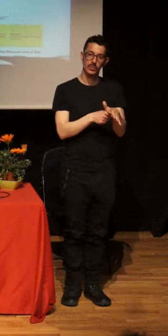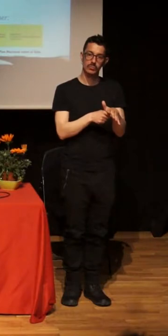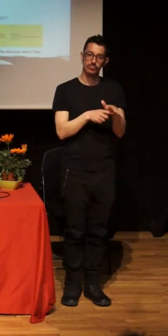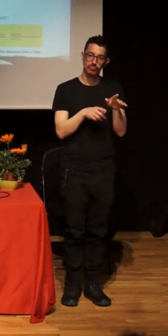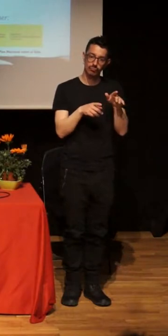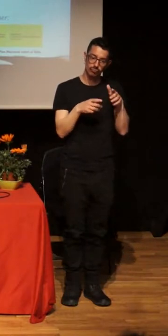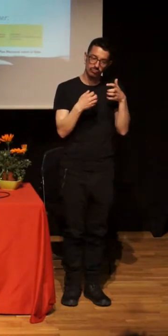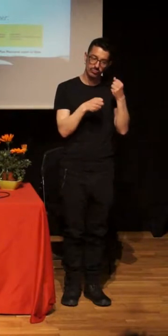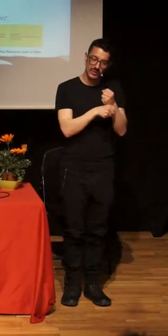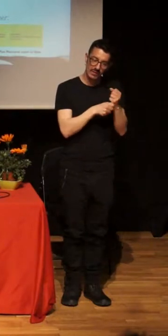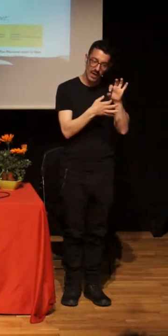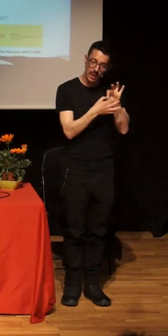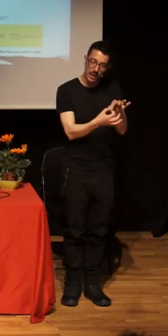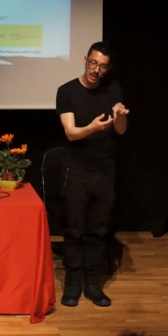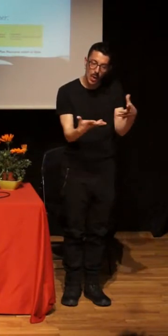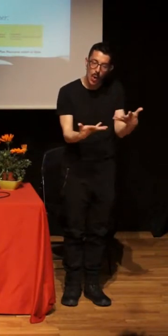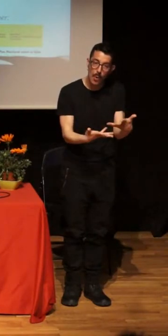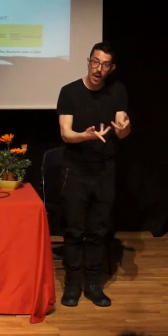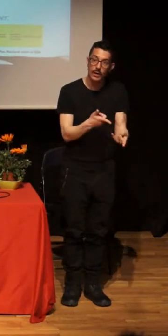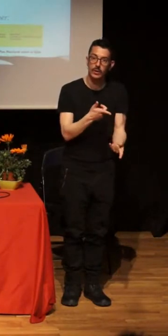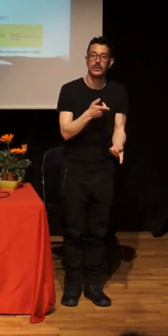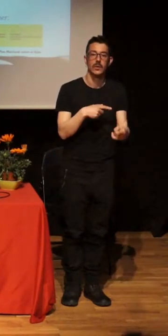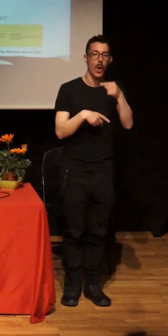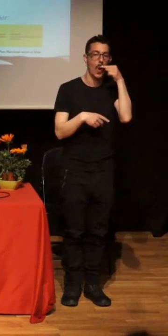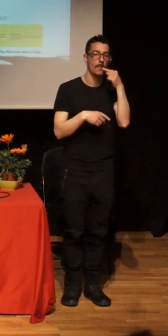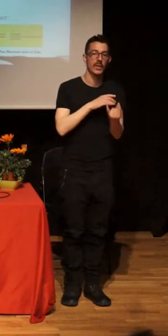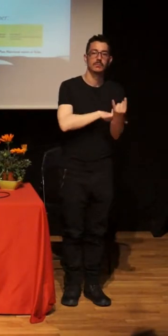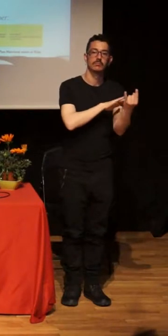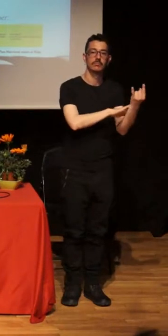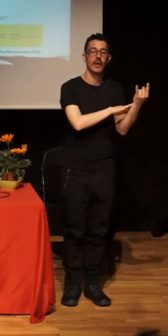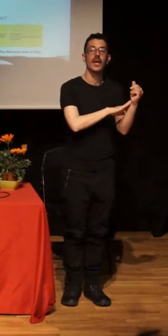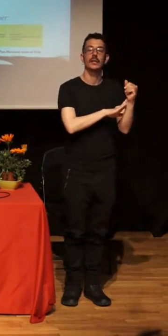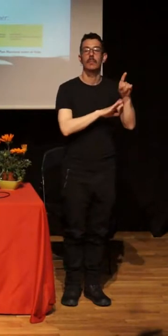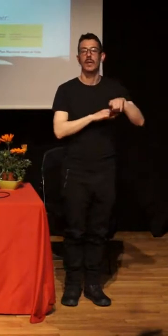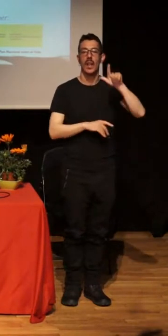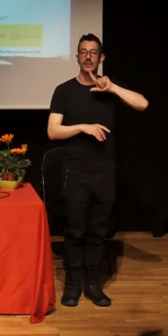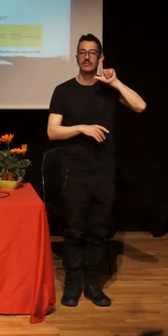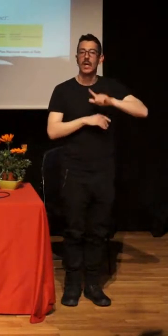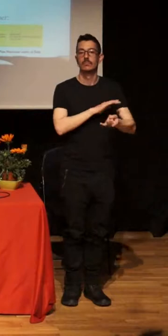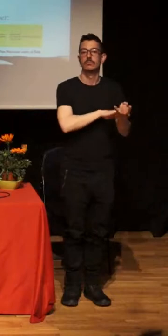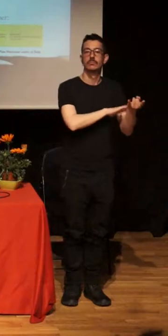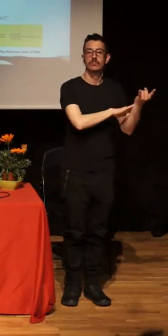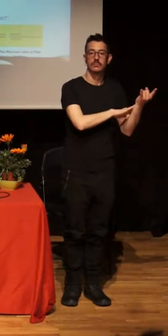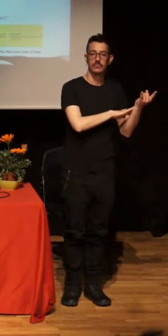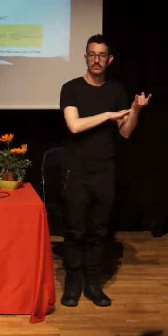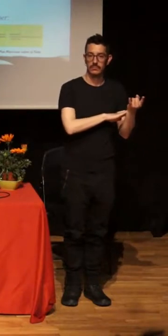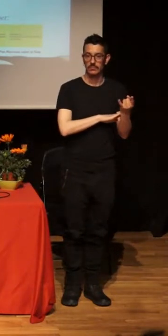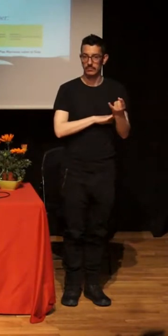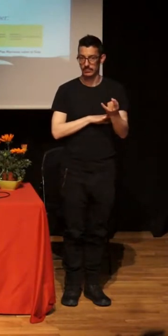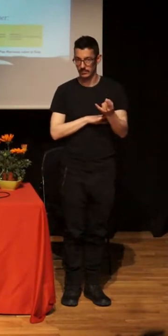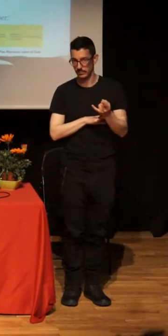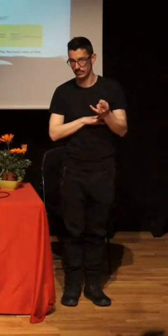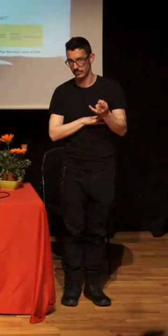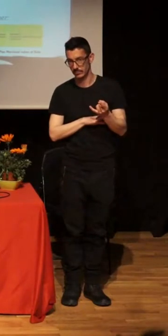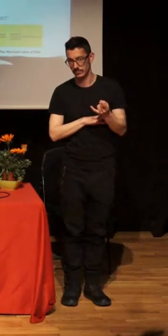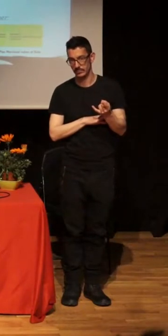aparecen men, and some other lesbian women, which was there in a space of men.